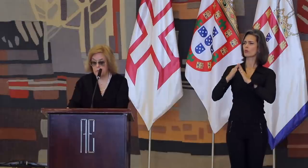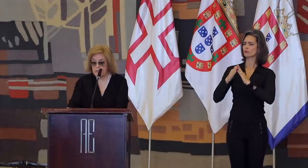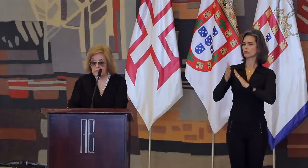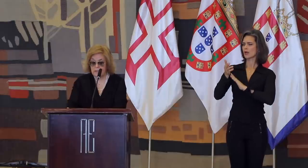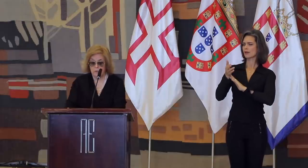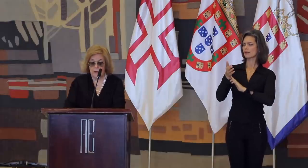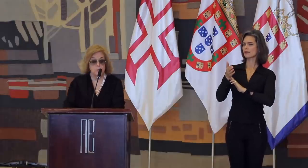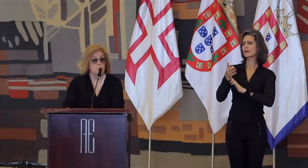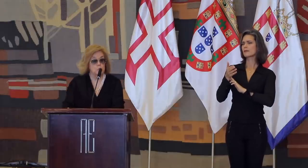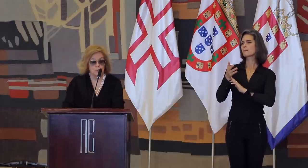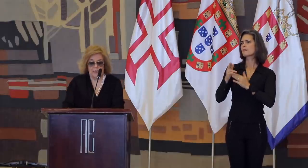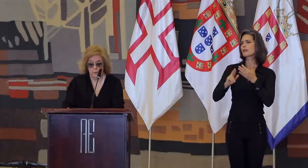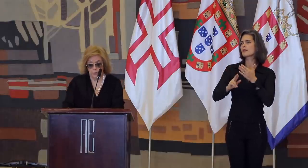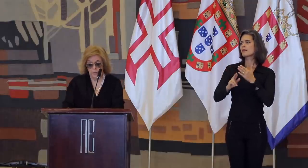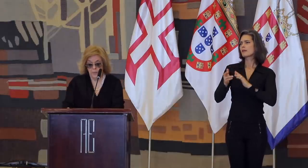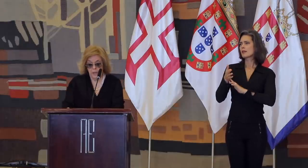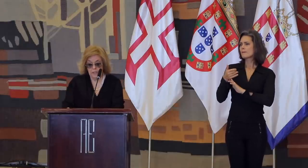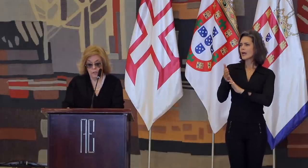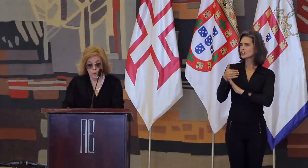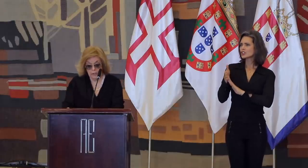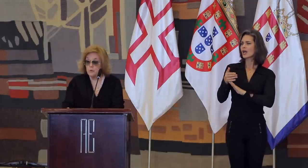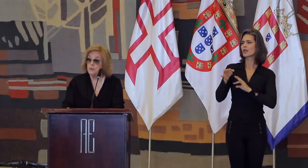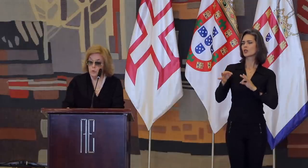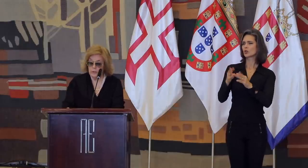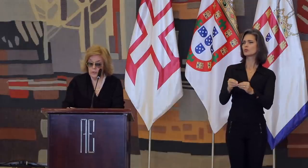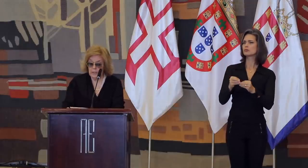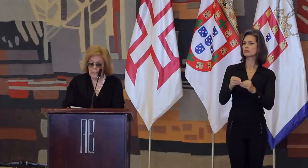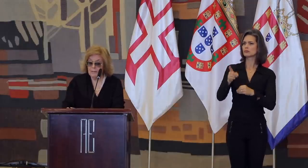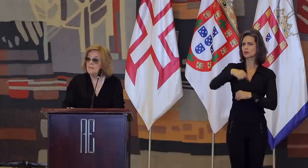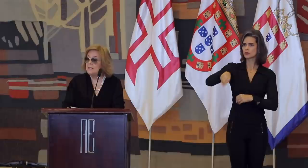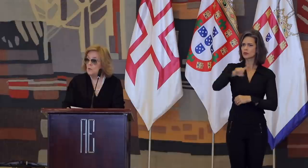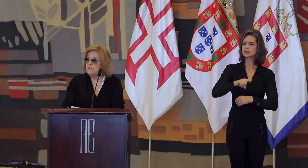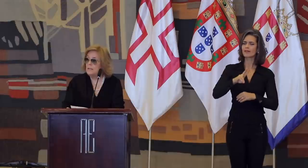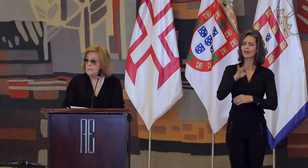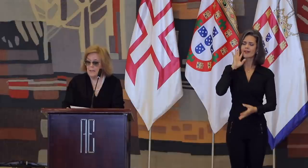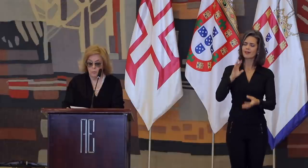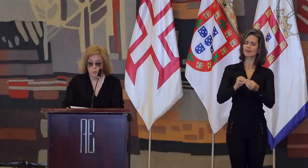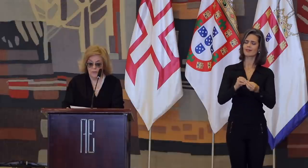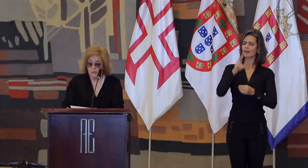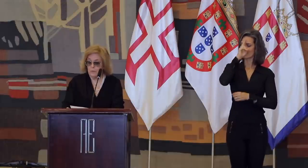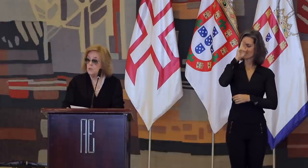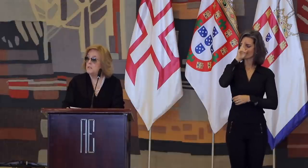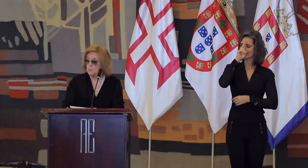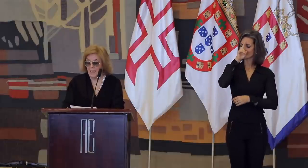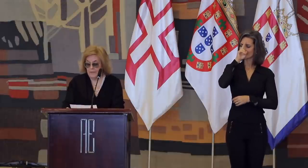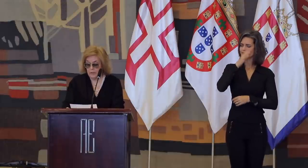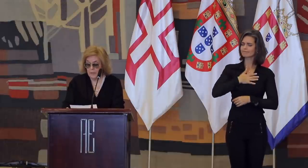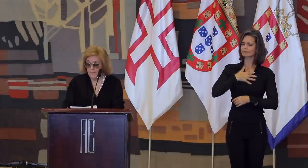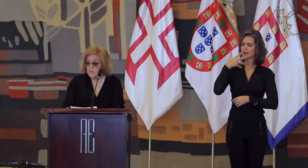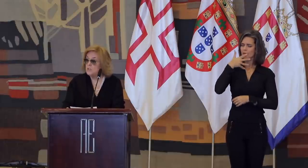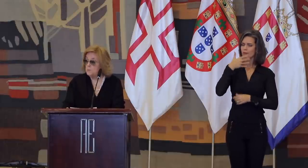representações internacionais ou consulados, as senhoras e os senhores entenderão e se lembrarão, provavelmente, minhas